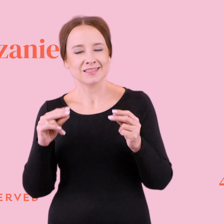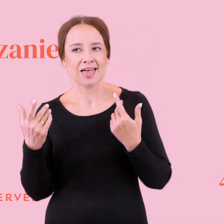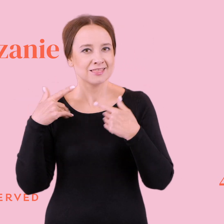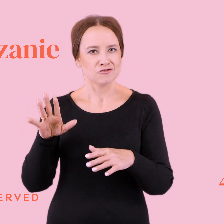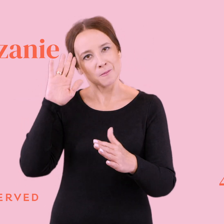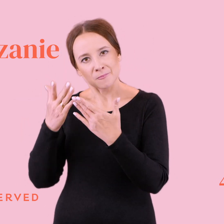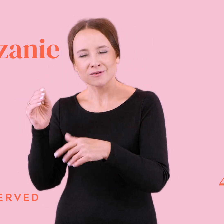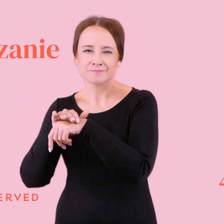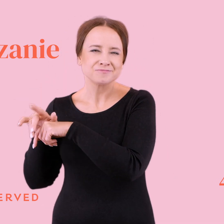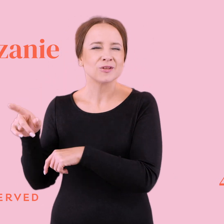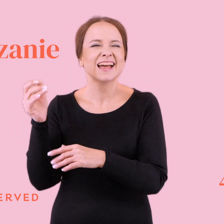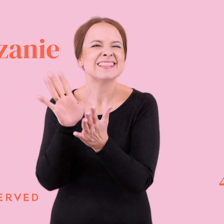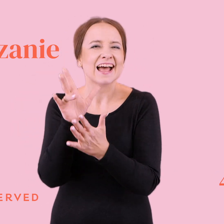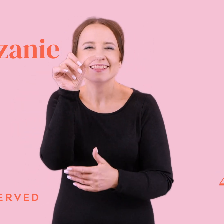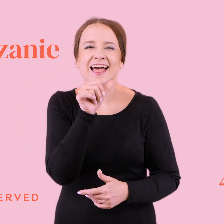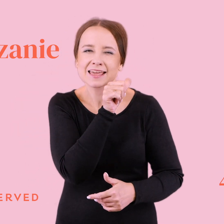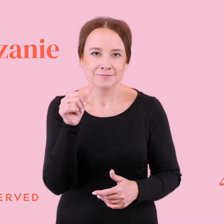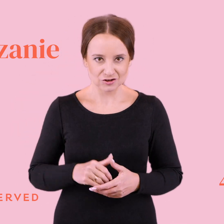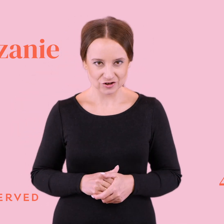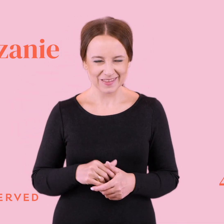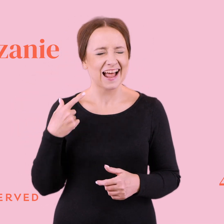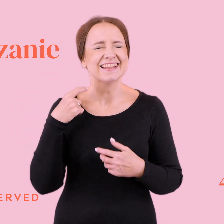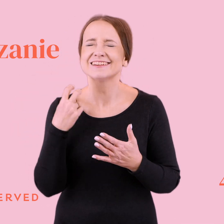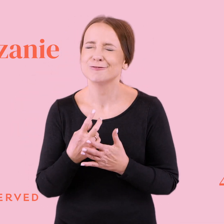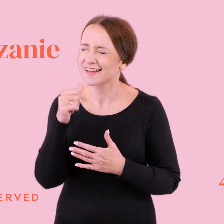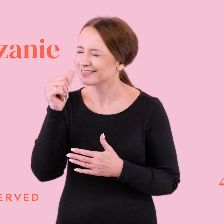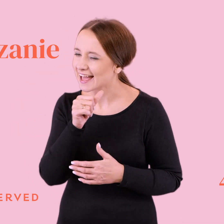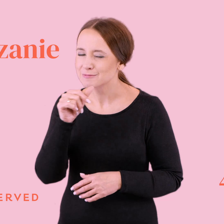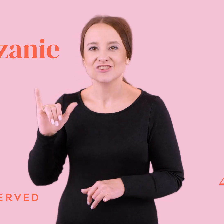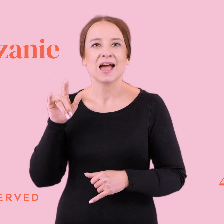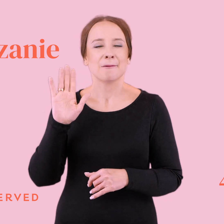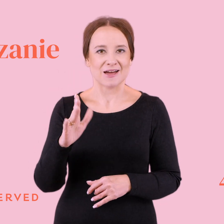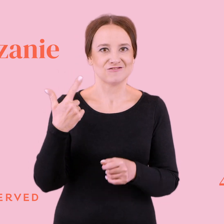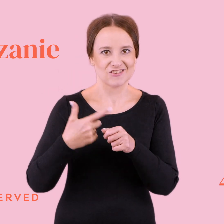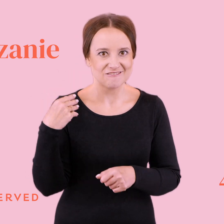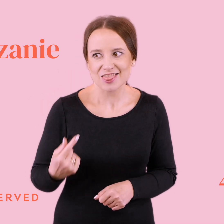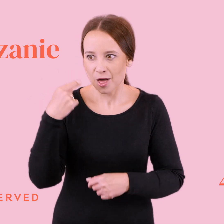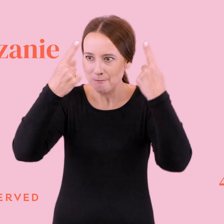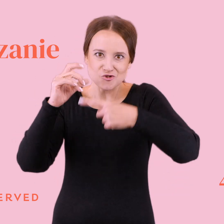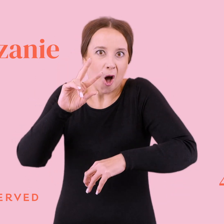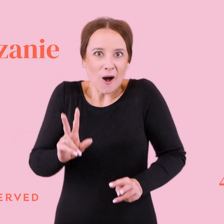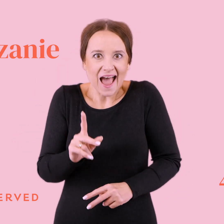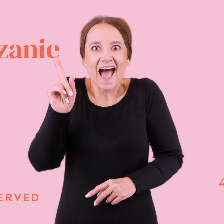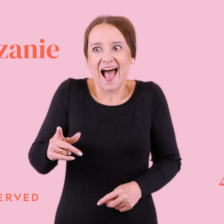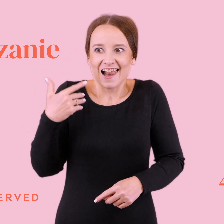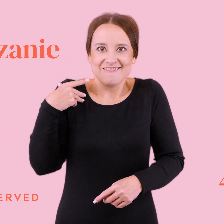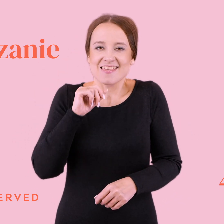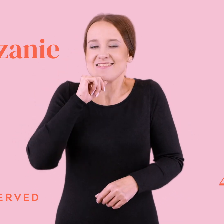znajomym. Taki był typ tajemniczy. Ale taki, kurwa, tajemniczy, że jak się ma 20 lat, to Wam się wydaje, że to jest ok. Ale zwykiem to się jednak człowiek